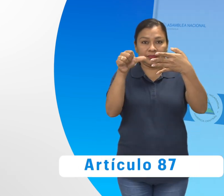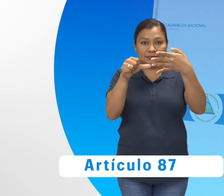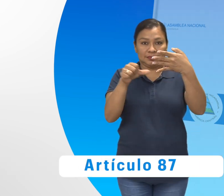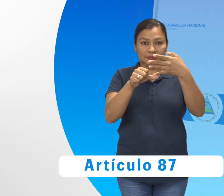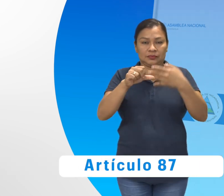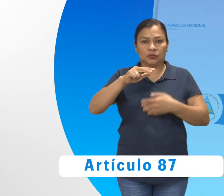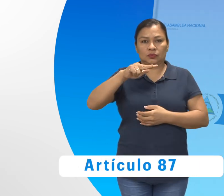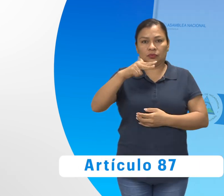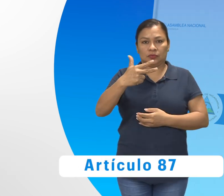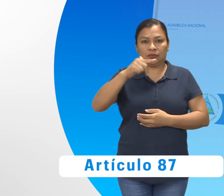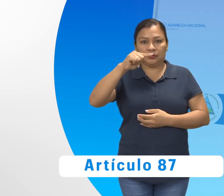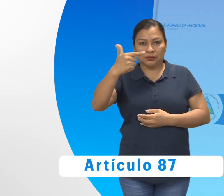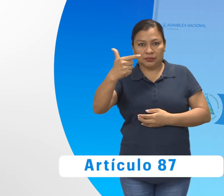Artículo 87